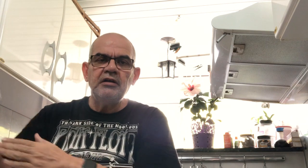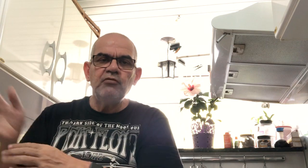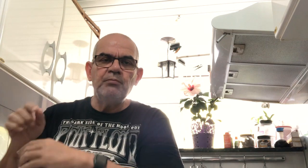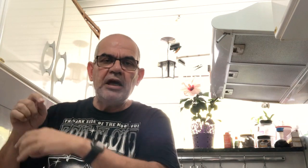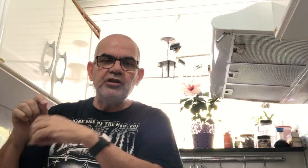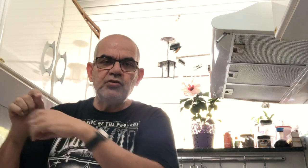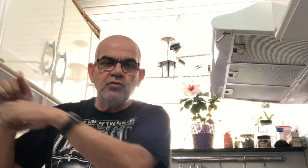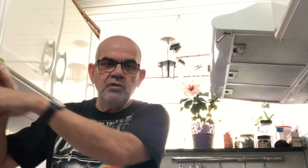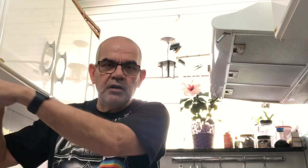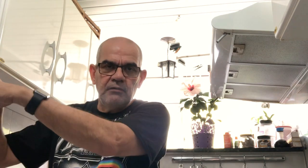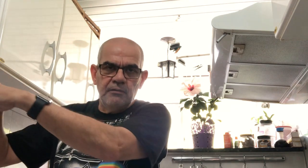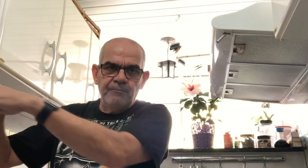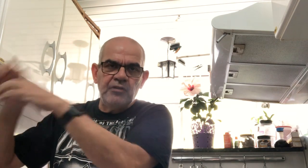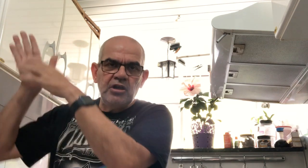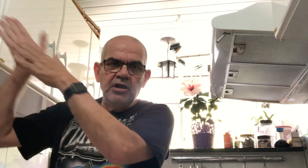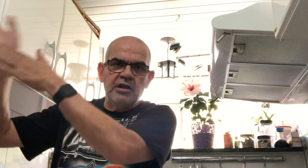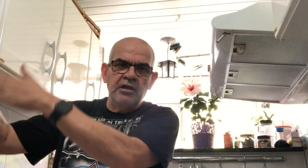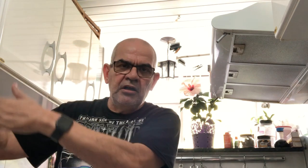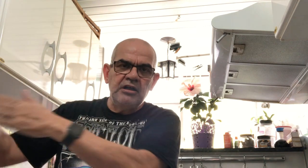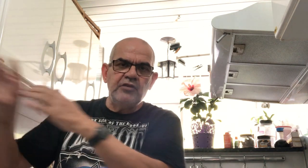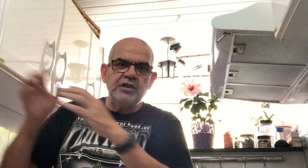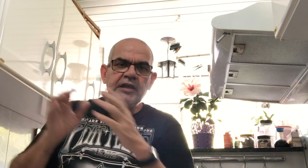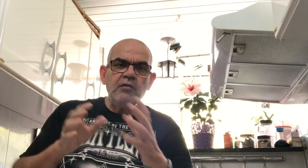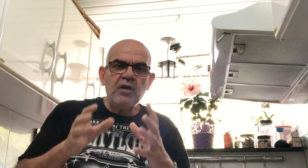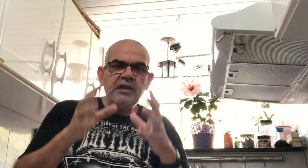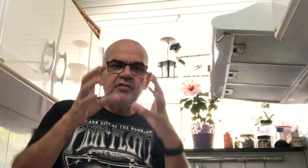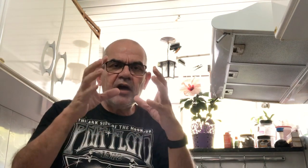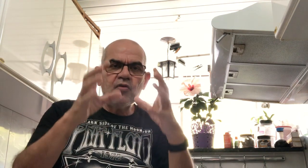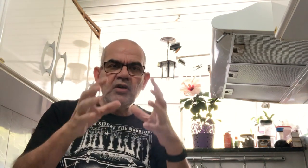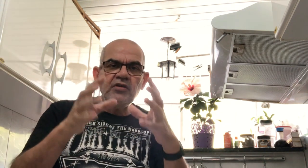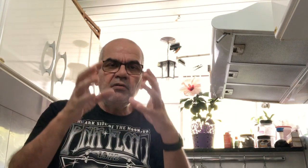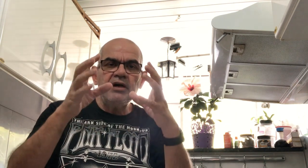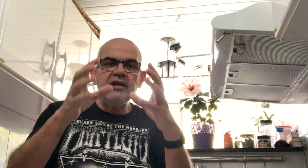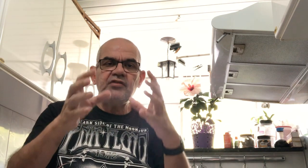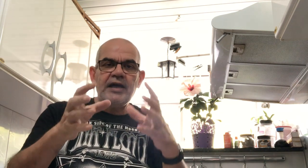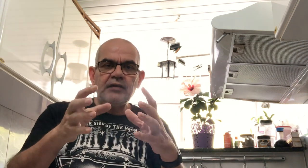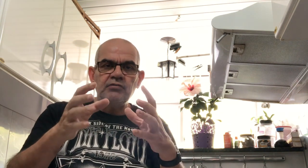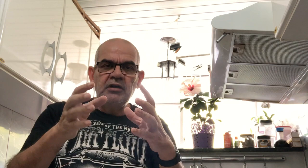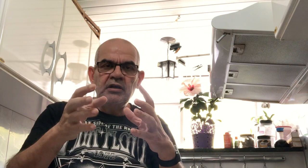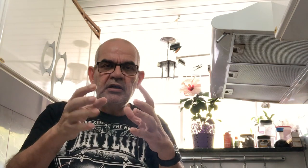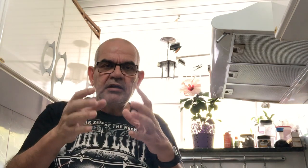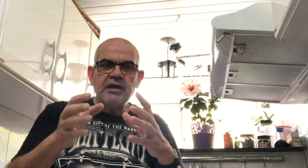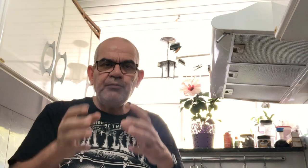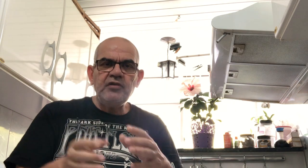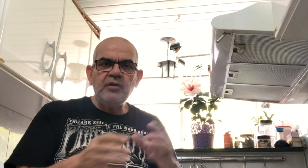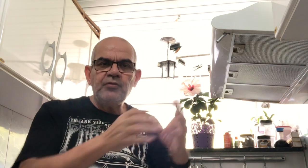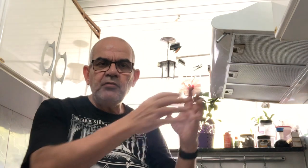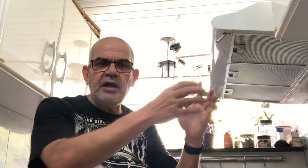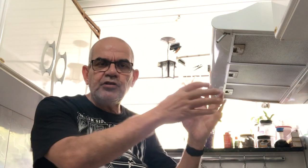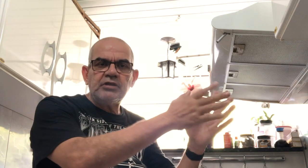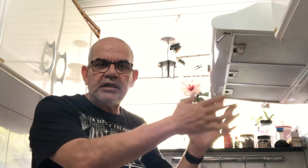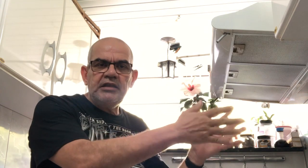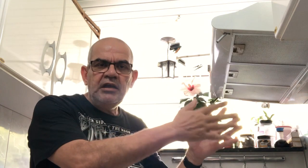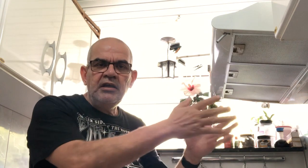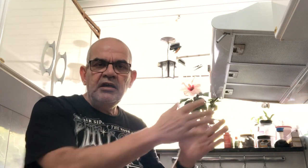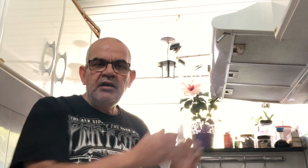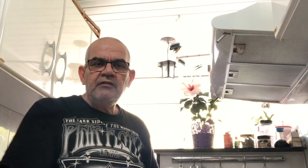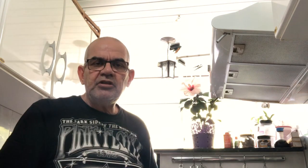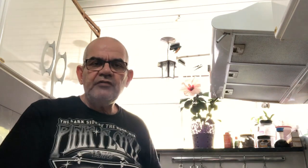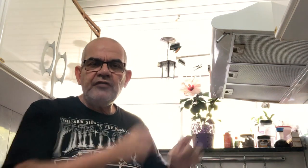O médico ir. E você tem que localizar a coisa no lugar certo. Por exemplo, se o médico está aqui, você vai